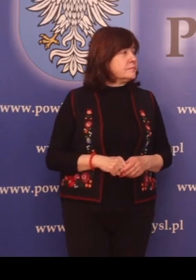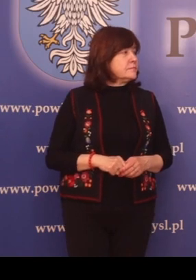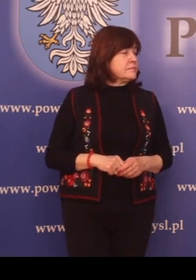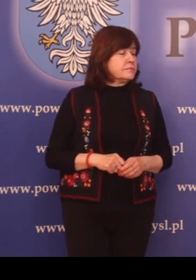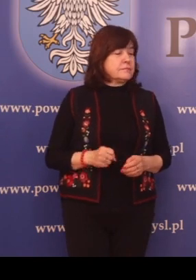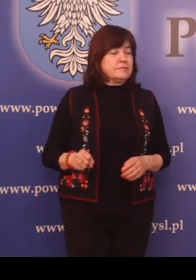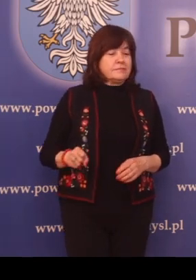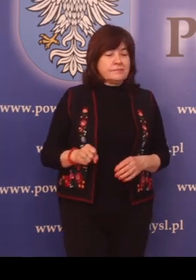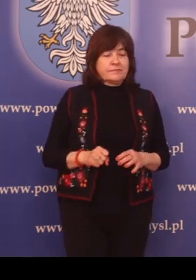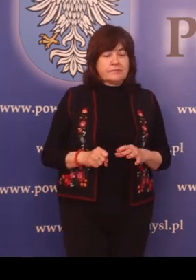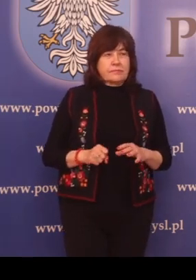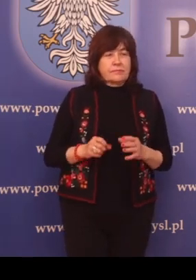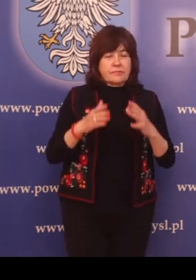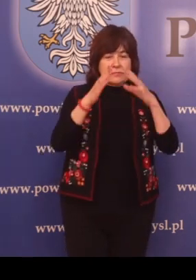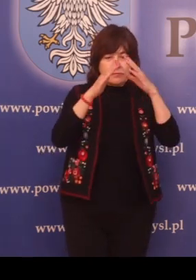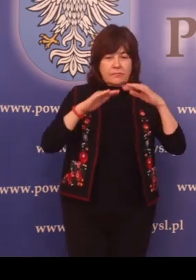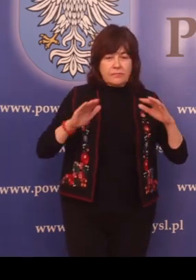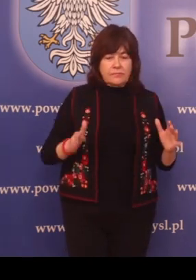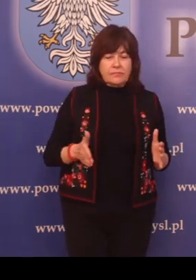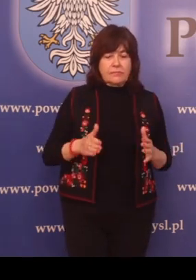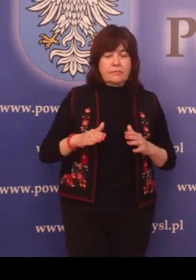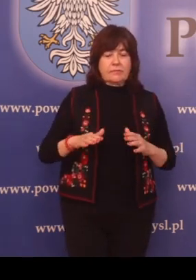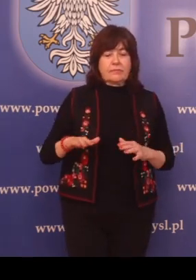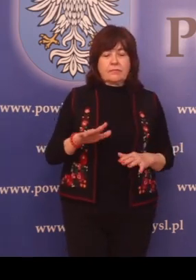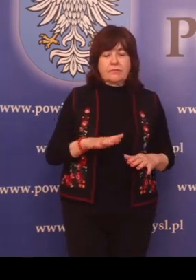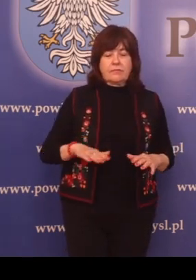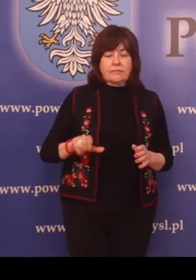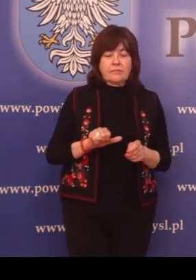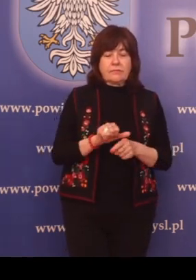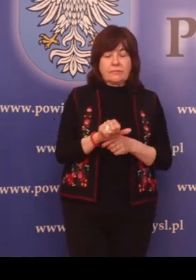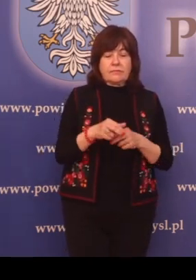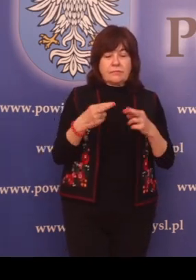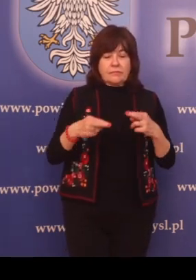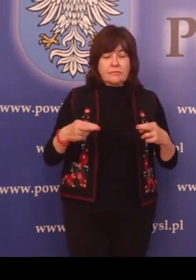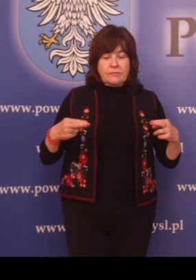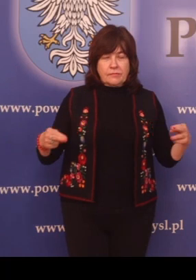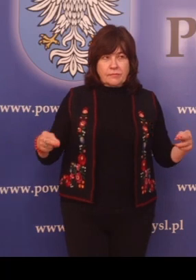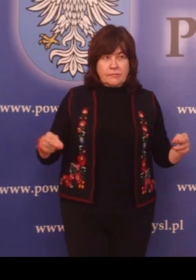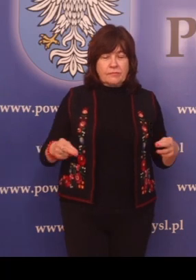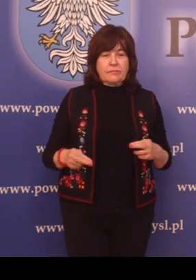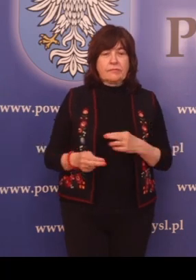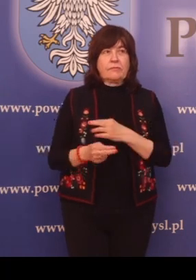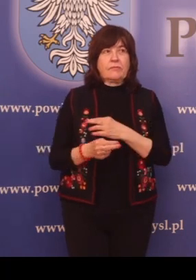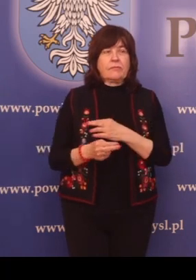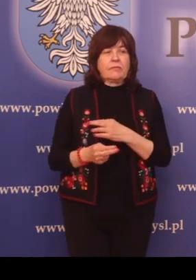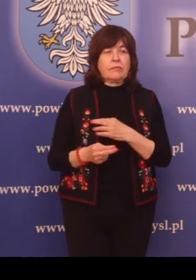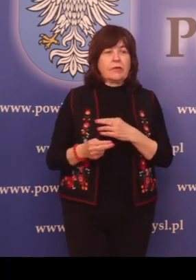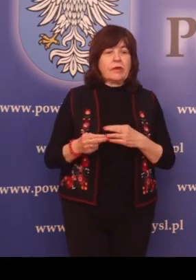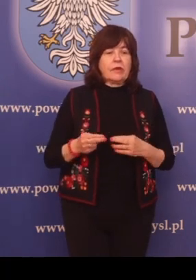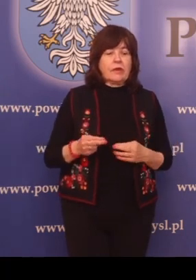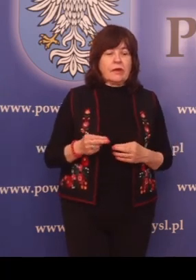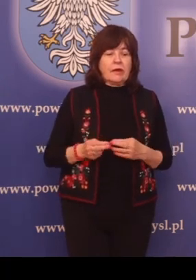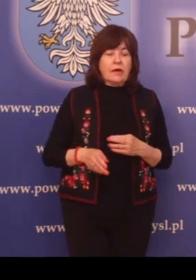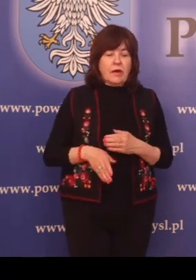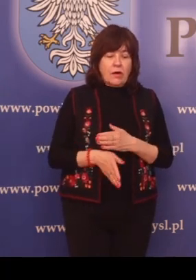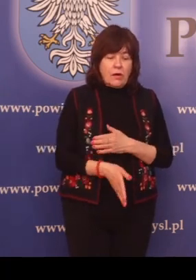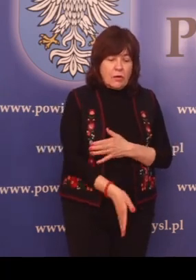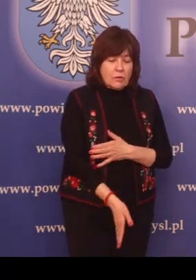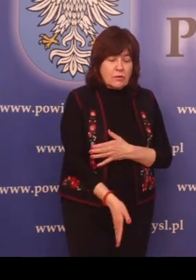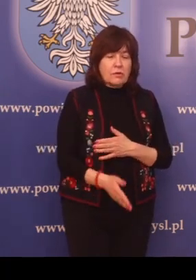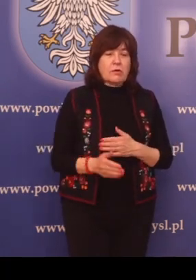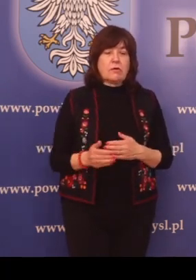Ukształtowanie terenu jest zróżnicowane. Południowa oraz zachodnia część powiatu zalicza się do terenów